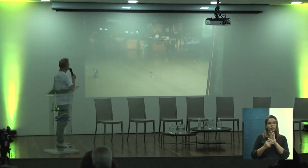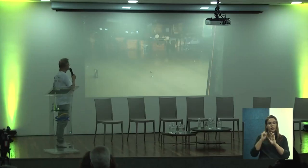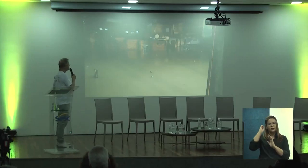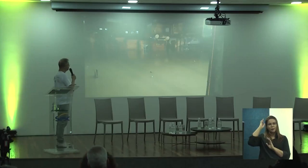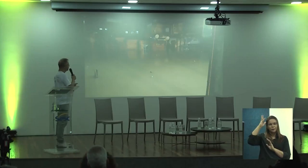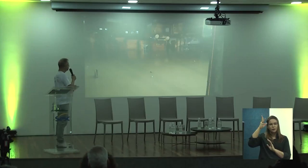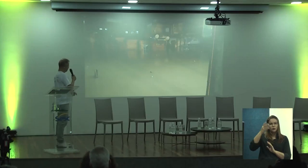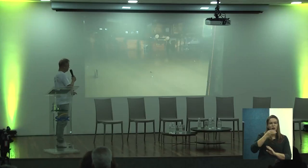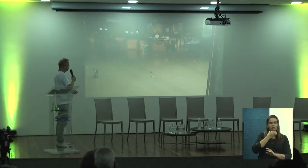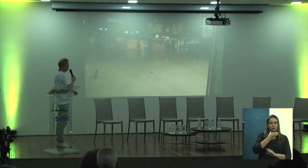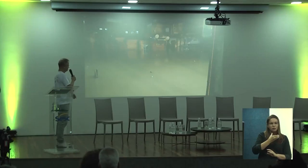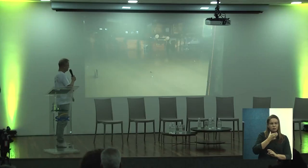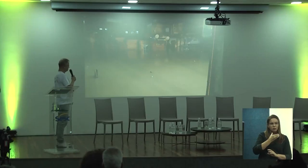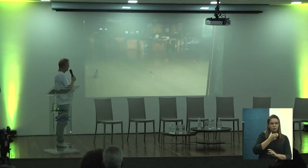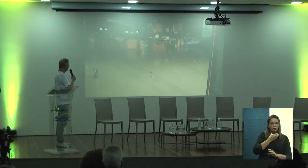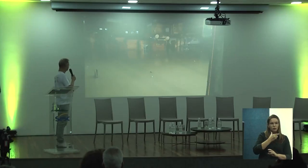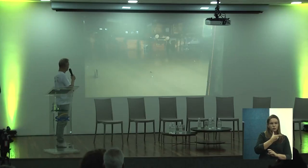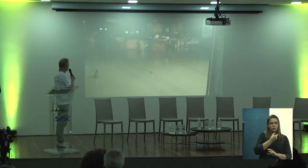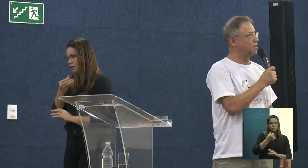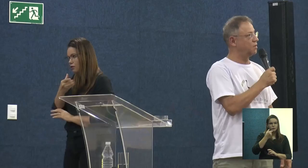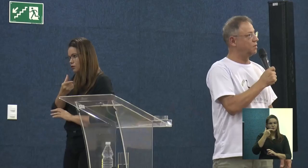2021. Por favor.